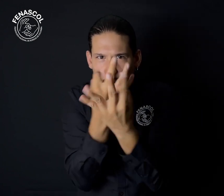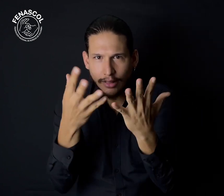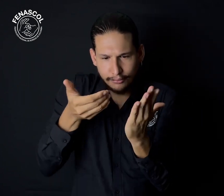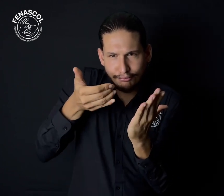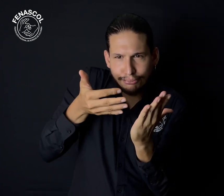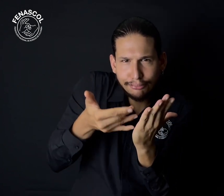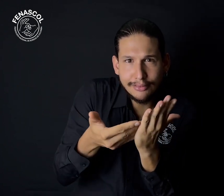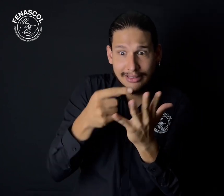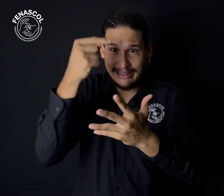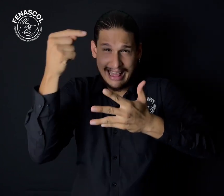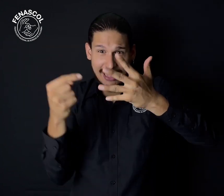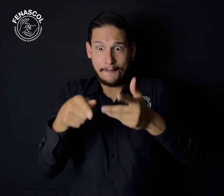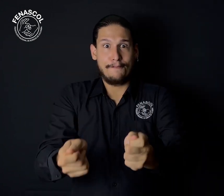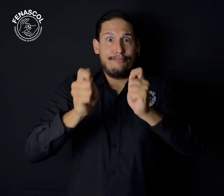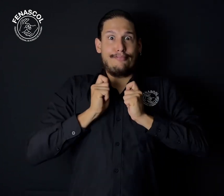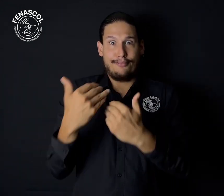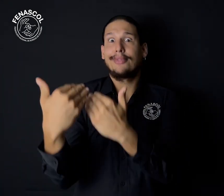diferentes actividades y responsabilidades,